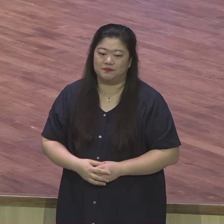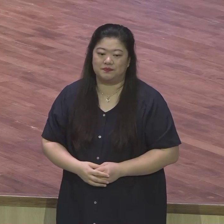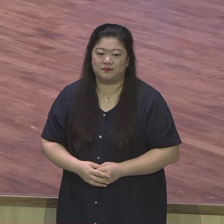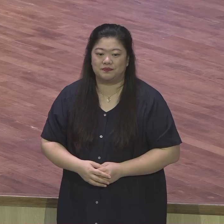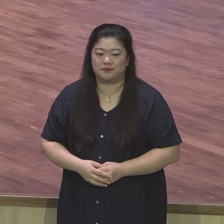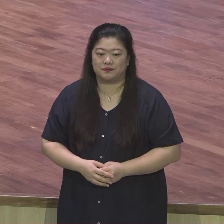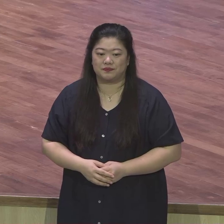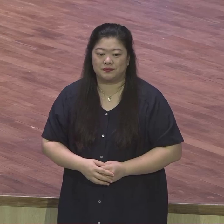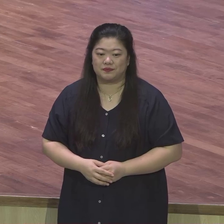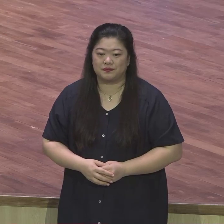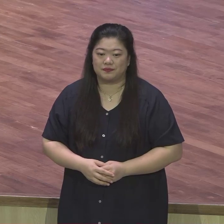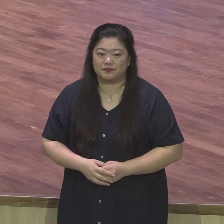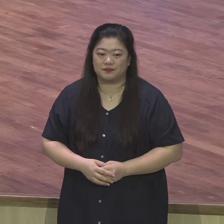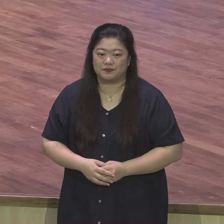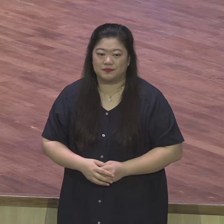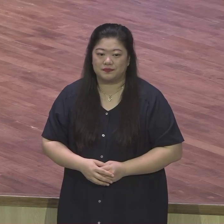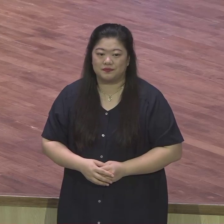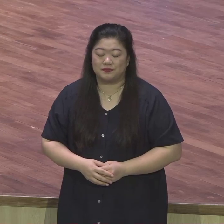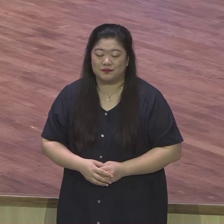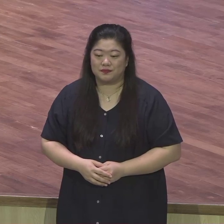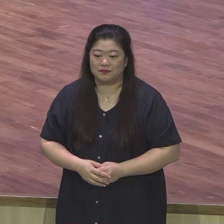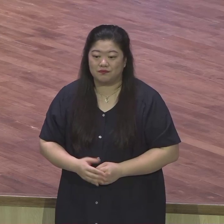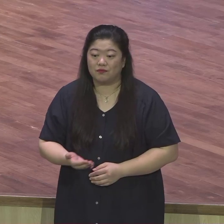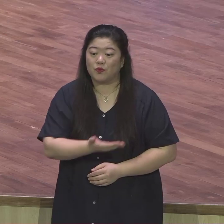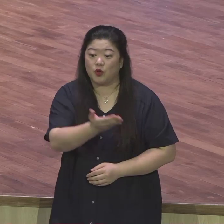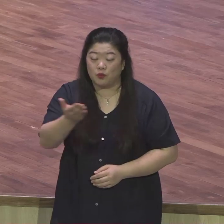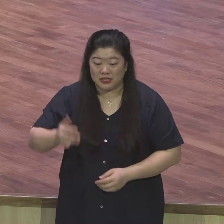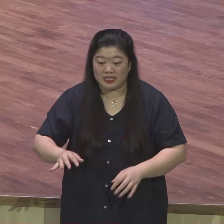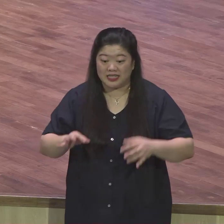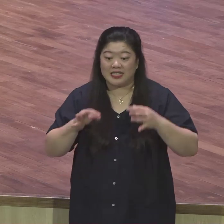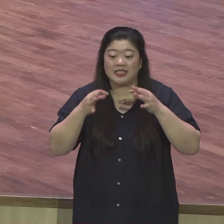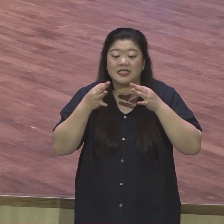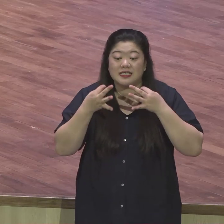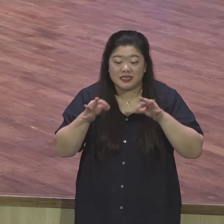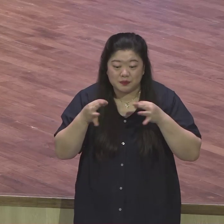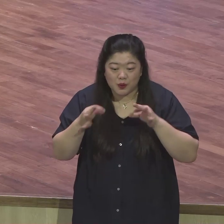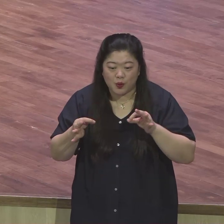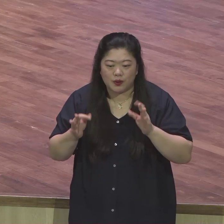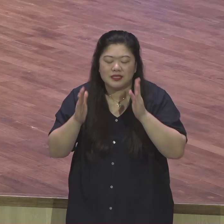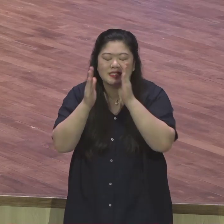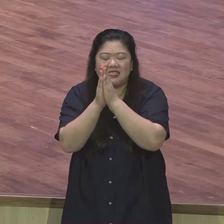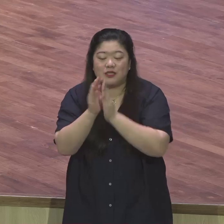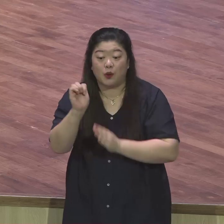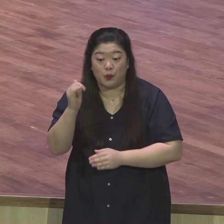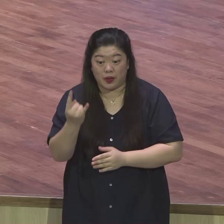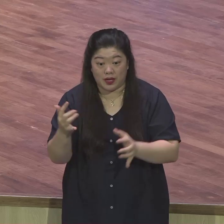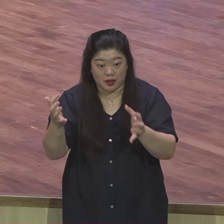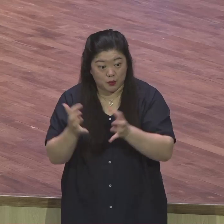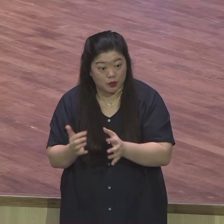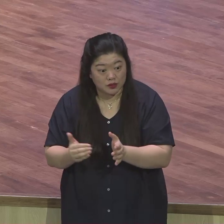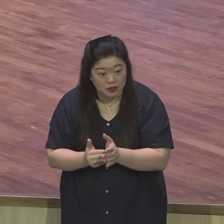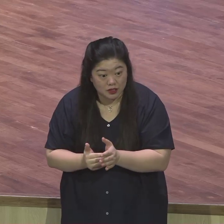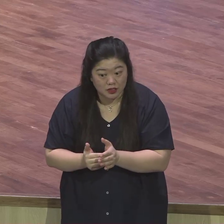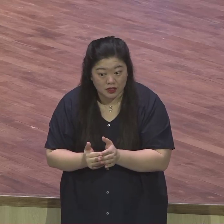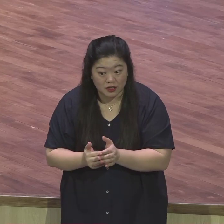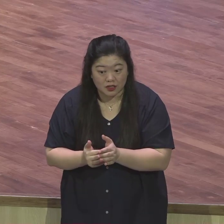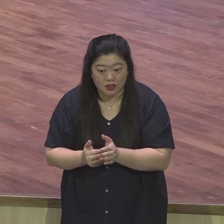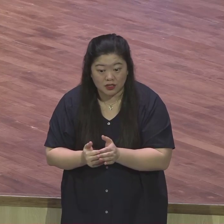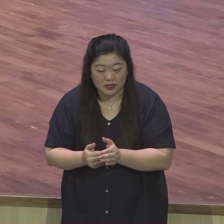금요일날 나오는 여러분들 기도하는 분들이니까 기도하시기 바랍니다. 우리 양심이 있지는 나라를 위해서 기도해야 되잖아요.